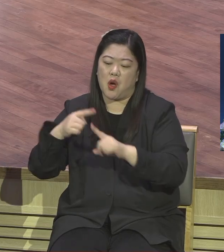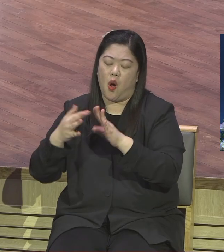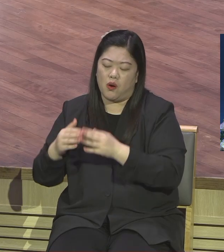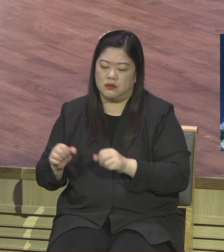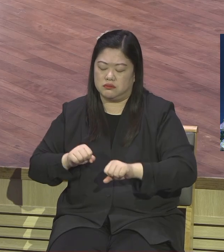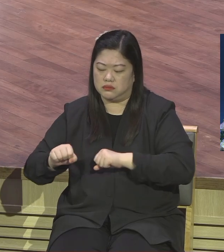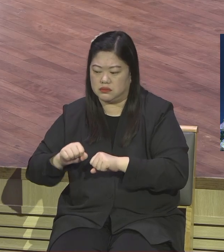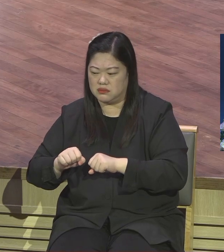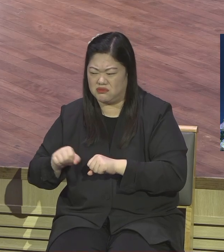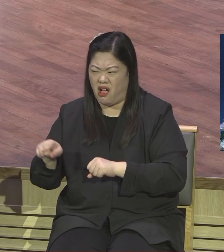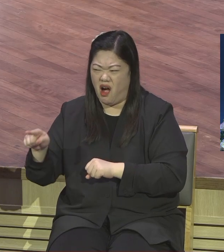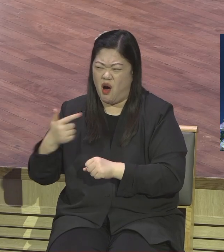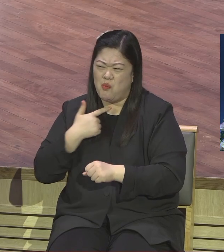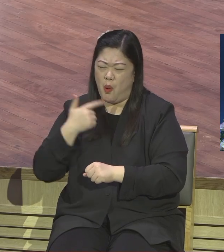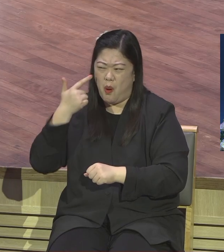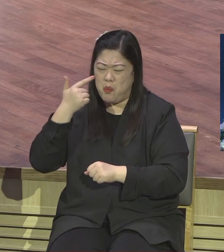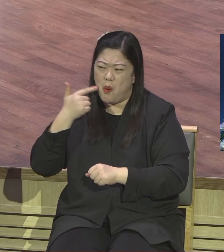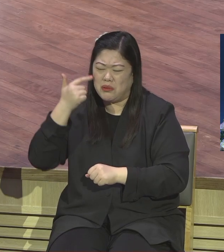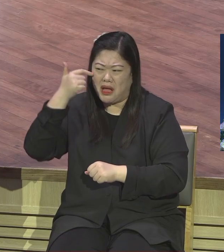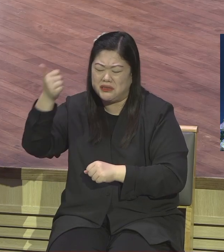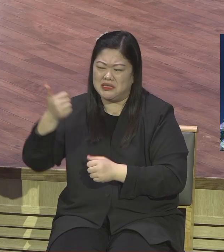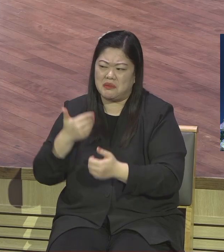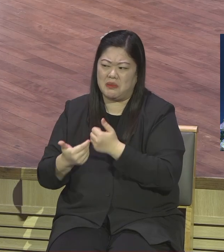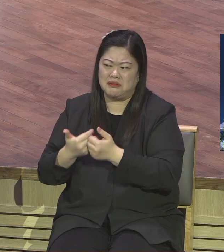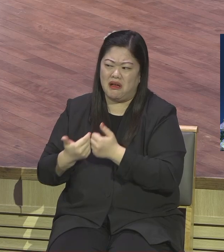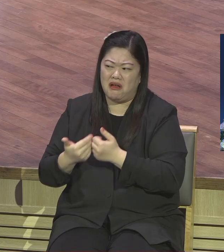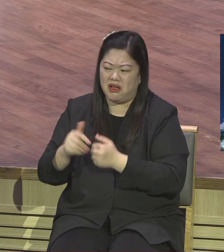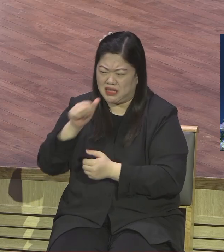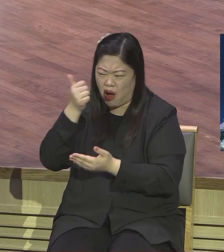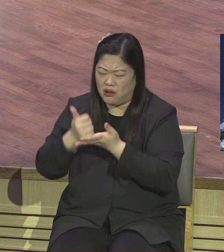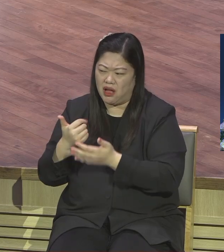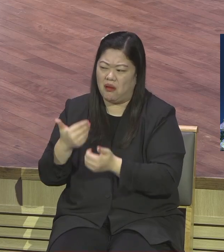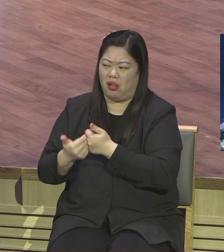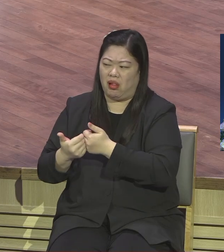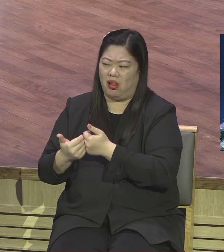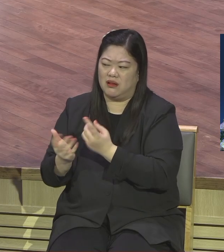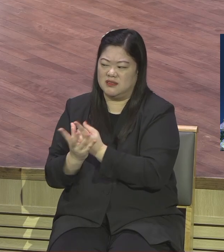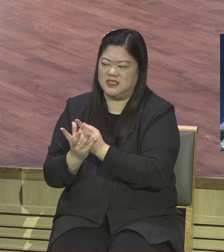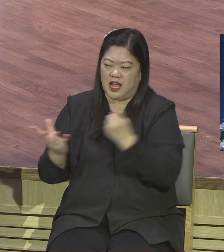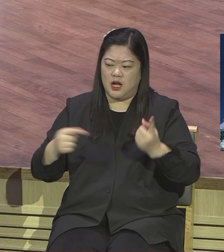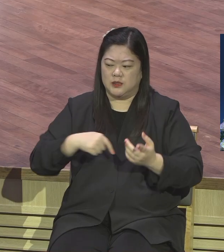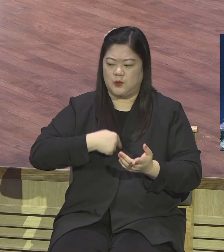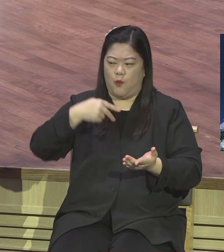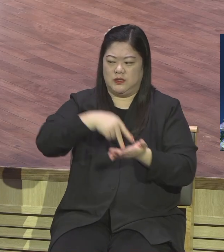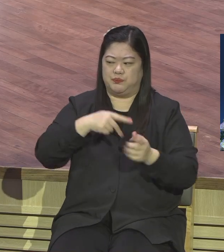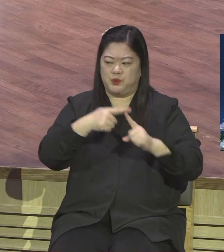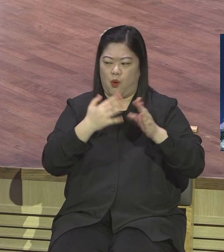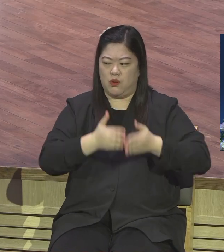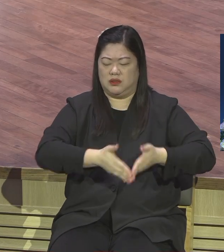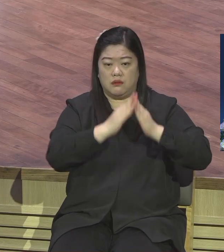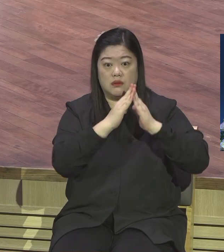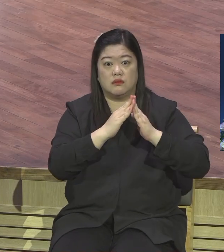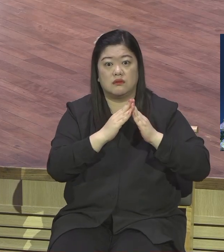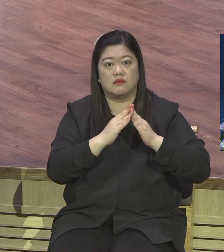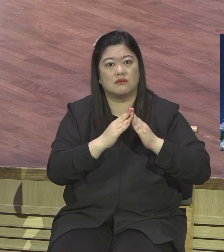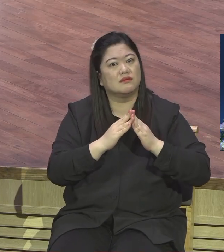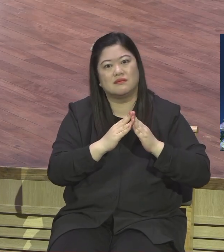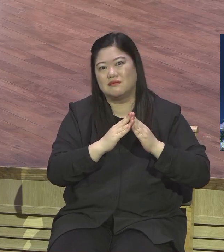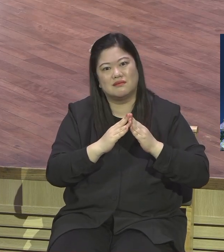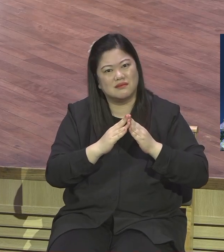그래서 교회가 아니에요 처음 시작할 때부터 신앙 고백 위에